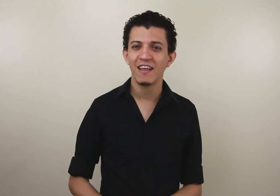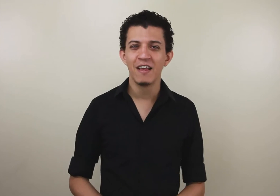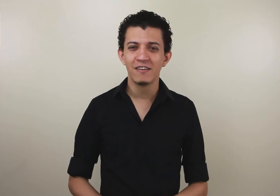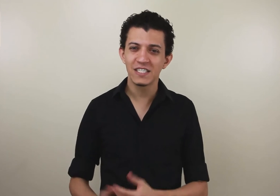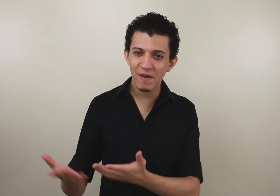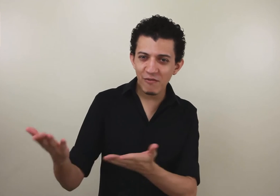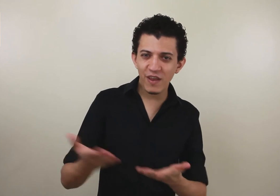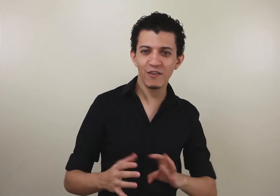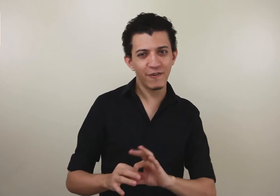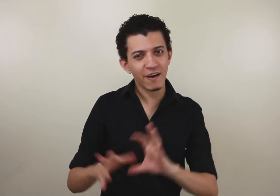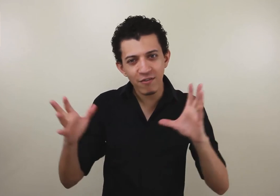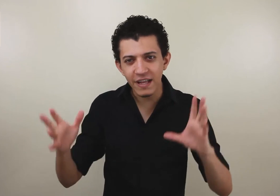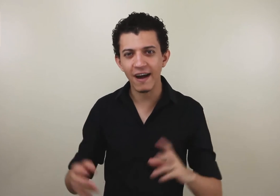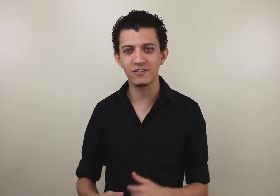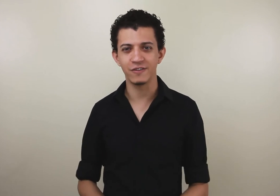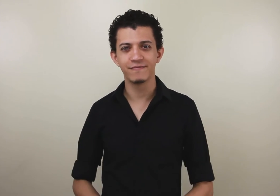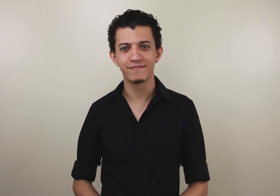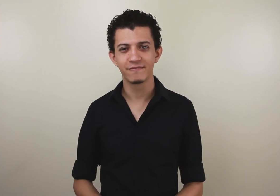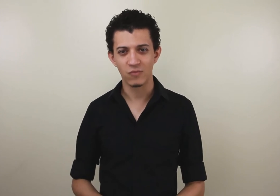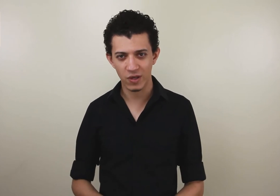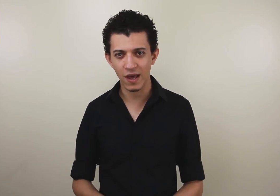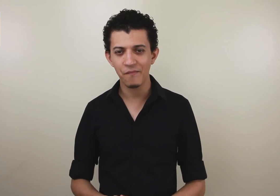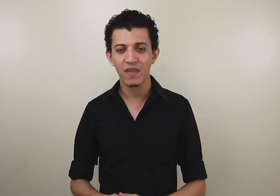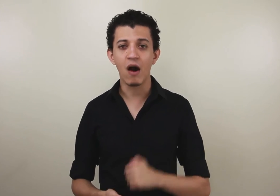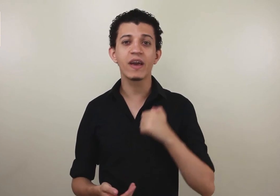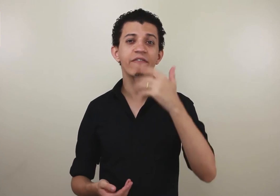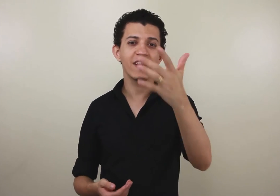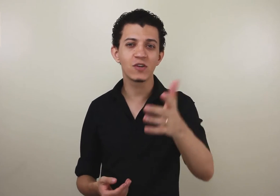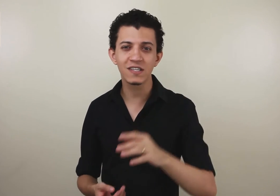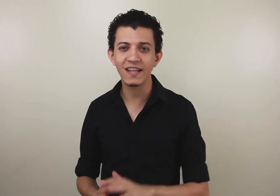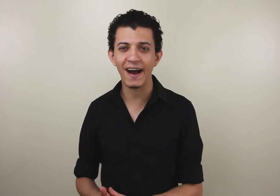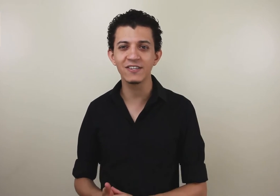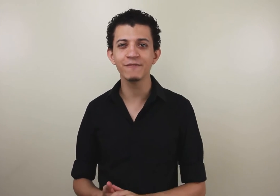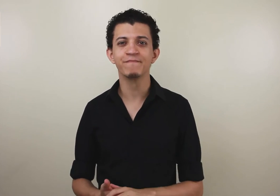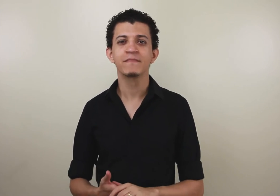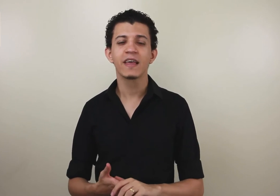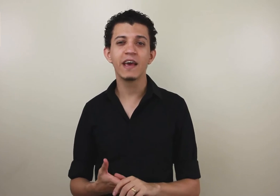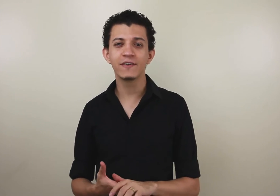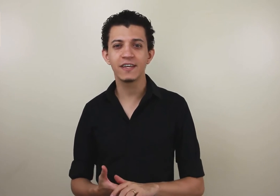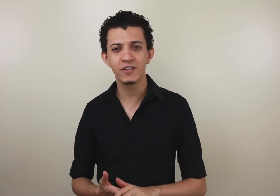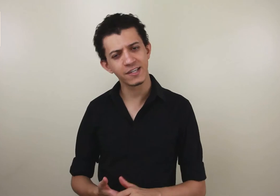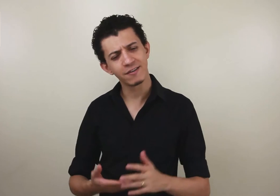Seja bem-vindo, fique à vontade. Alguém vai em sua cidade e você diz